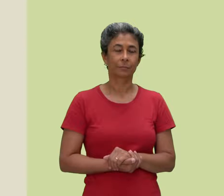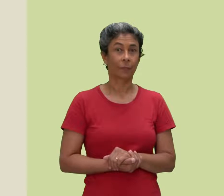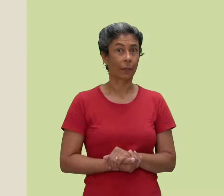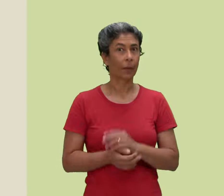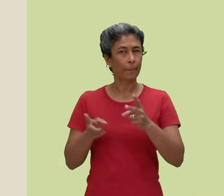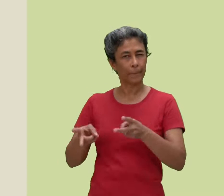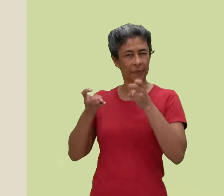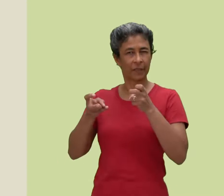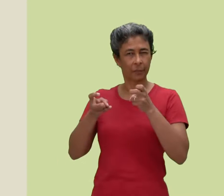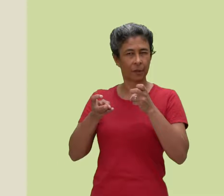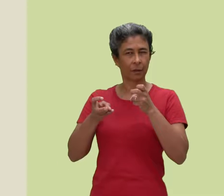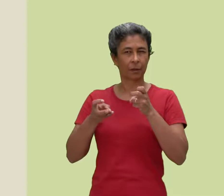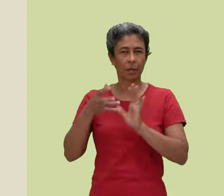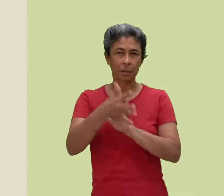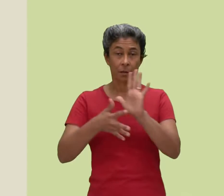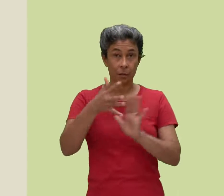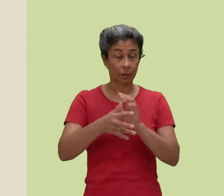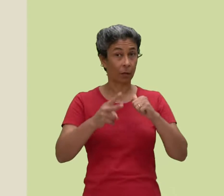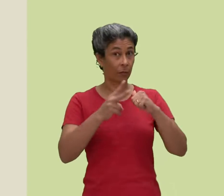Vejamos a sinalização do verbo.